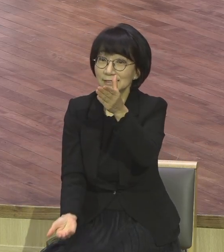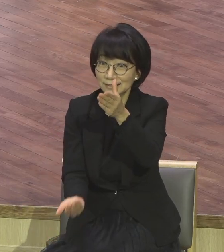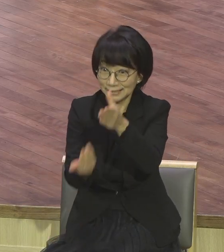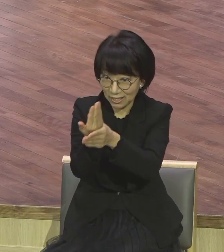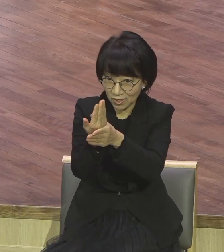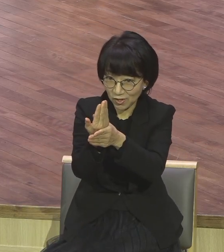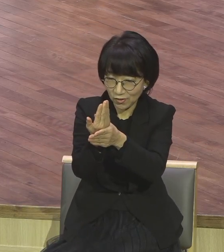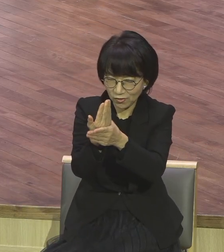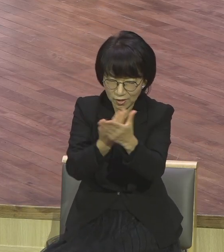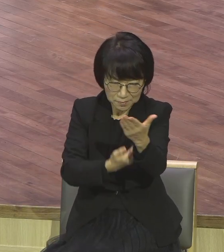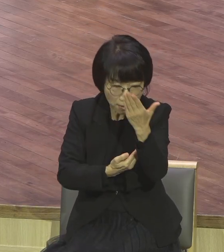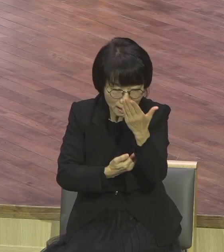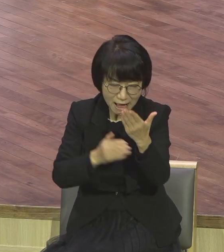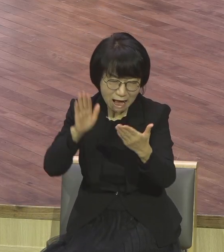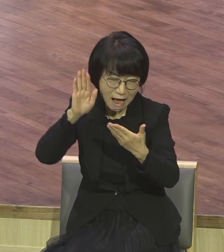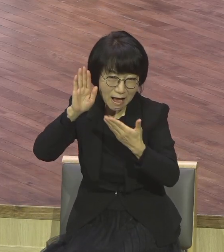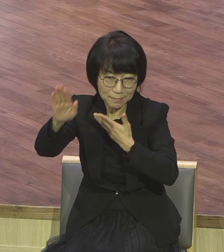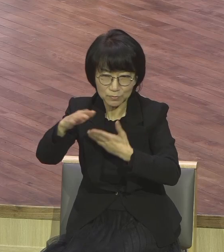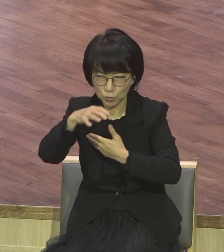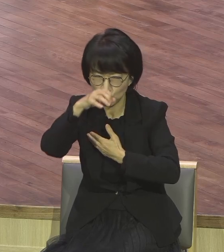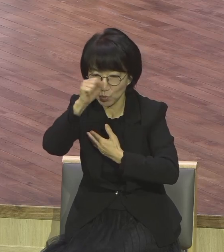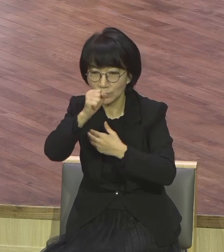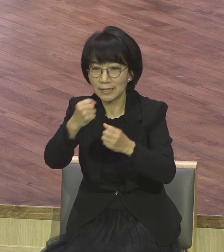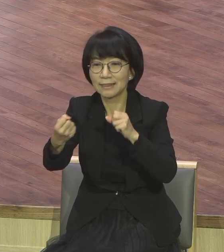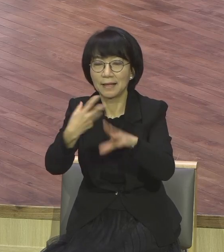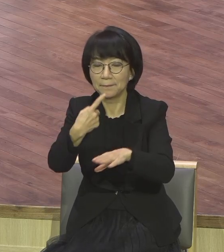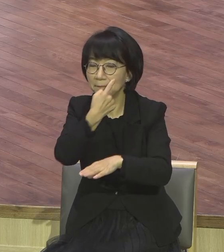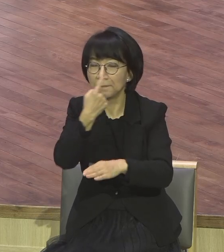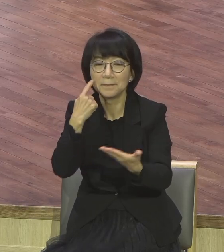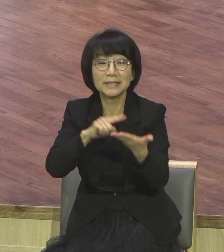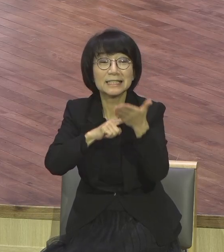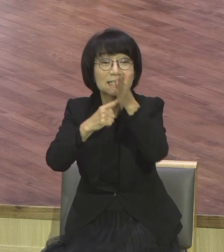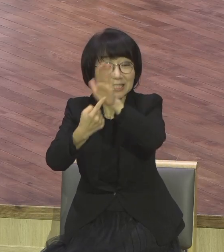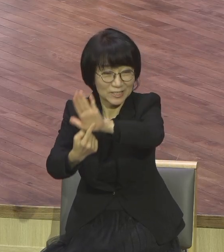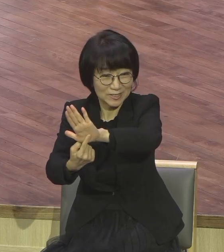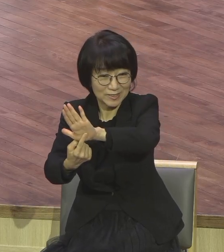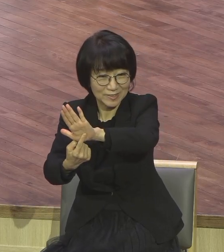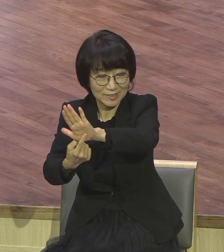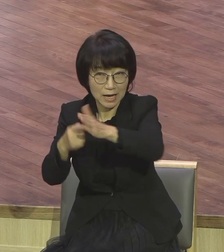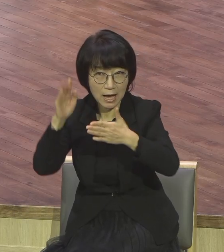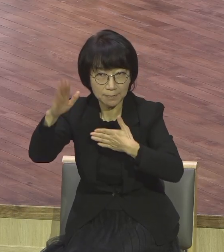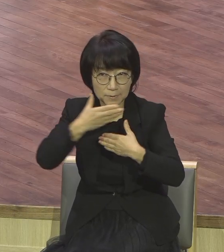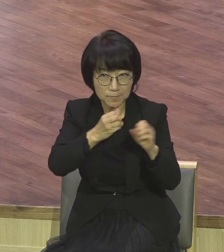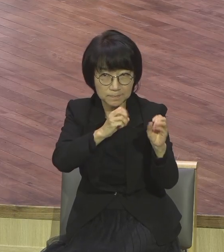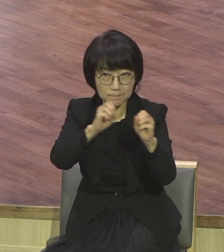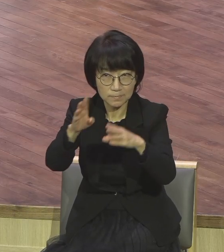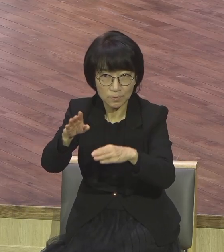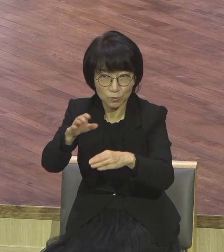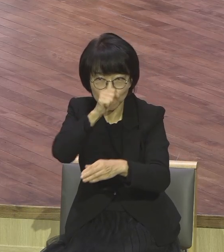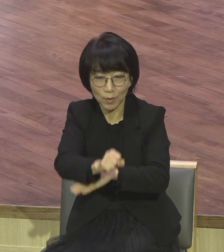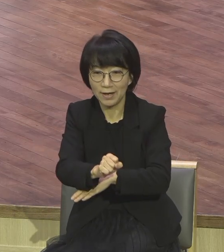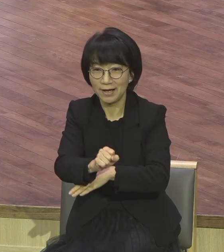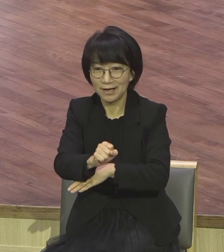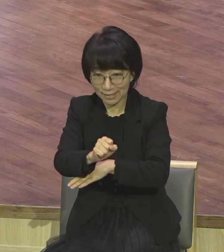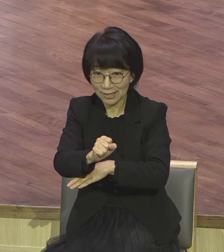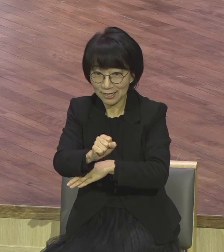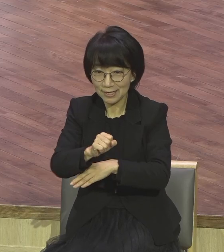증거가 되게 되죠 증거 복음 증거하는 데 도구가 되게 되죠 발판이 되게 되죠 그것이 오히려 영적인